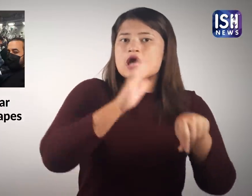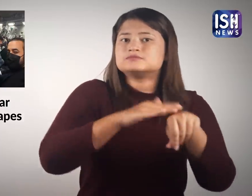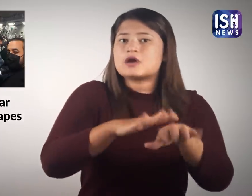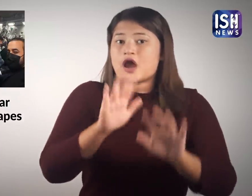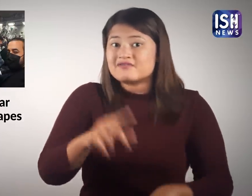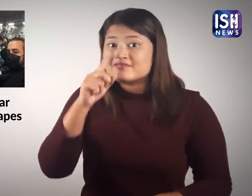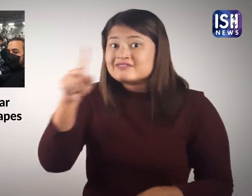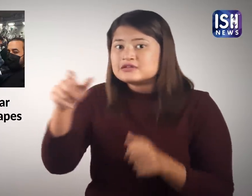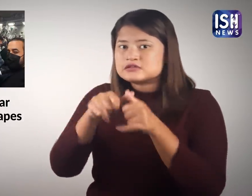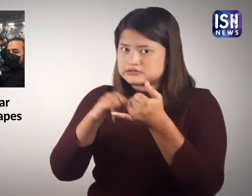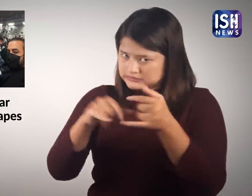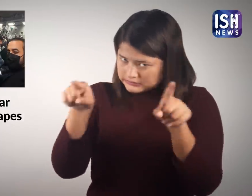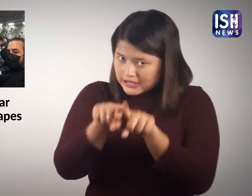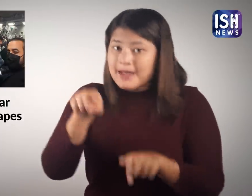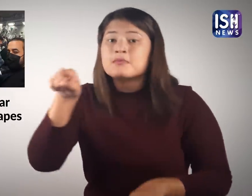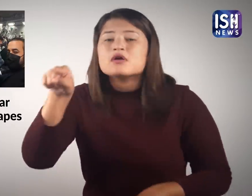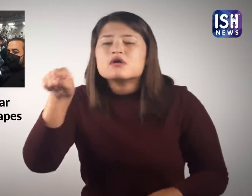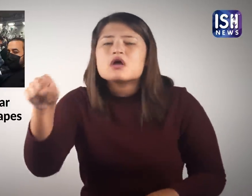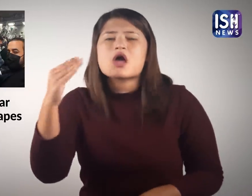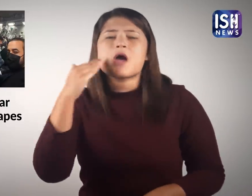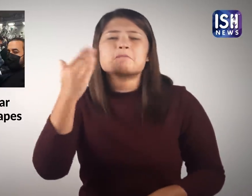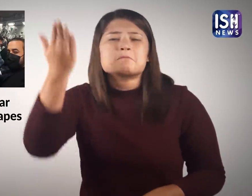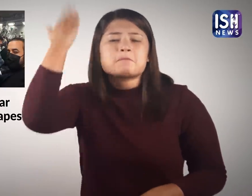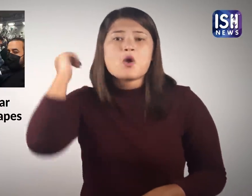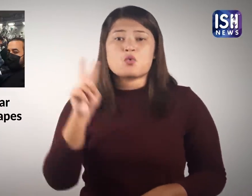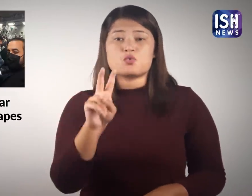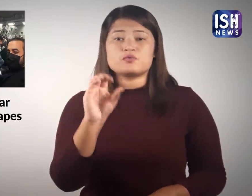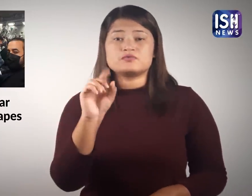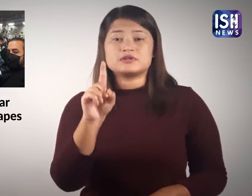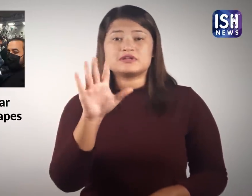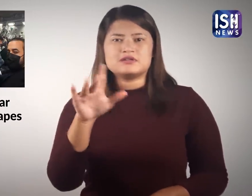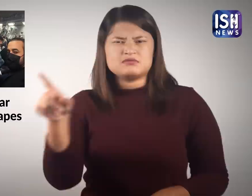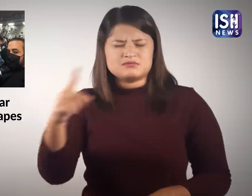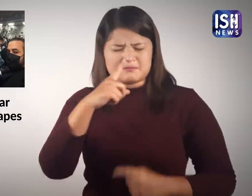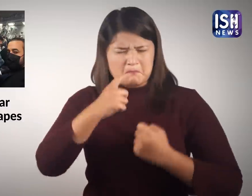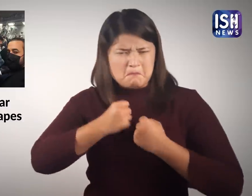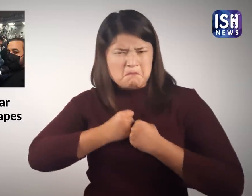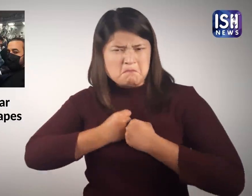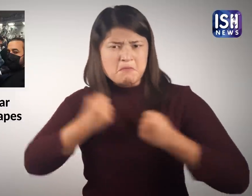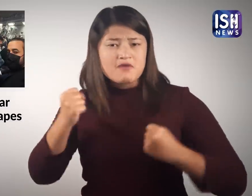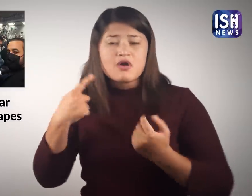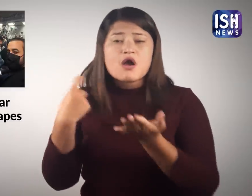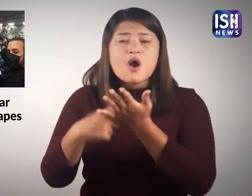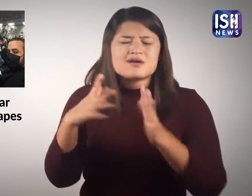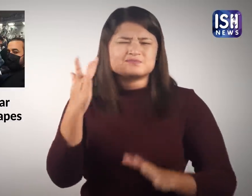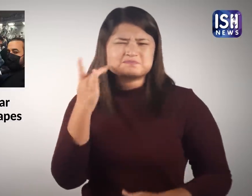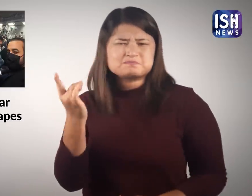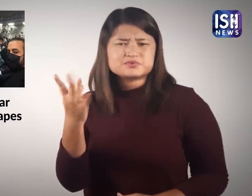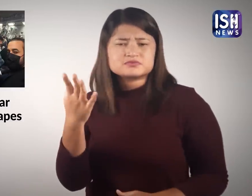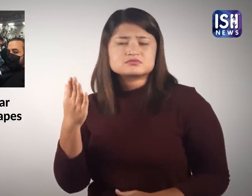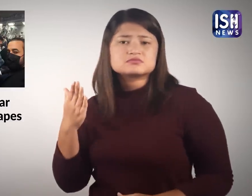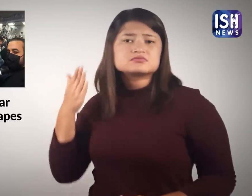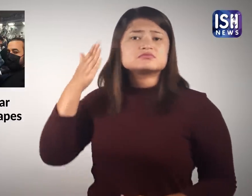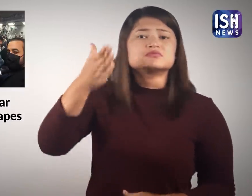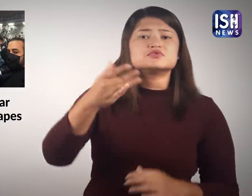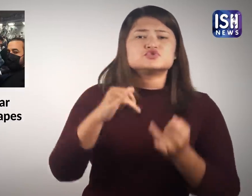आर्यना साहिद ने 2015 में सभी नियमों की अन्देखी करते हुए बिना हिजाब के अकेले स्टेडियम में प्रवेश किया